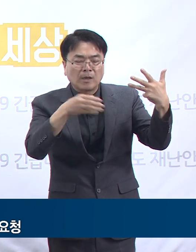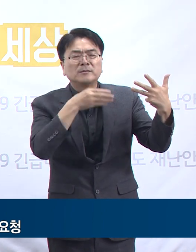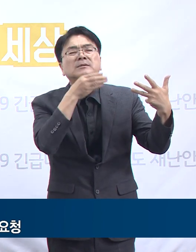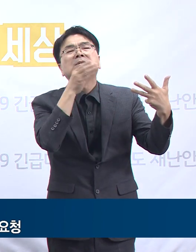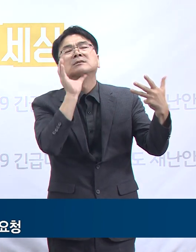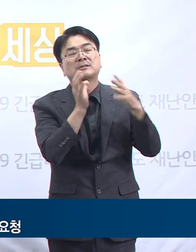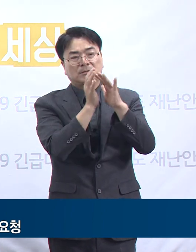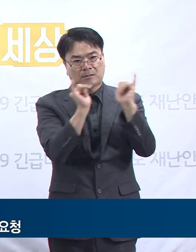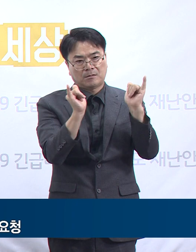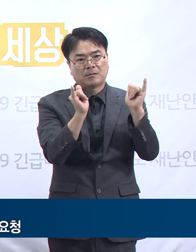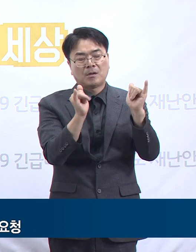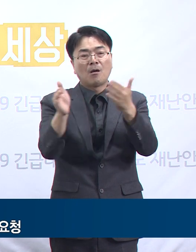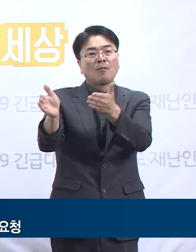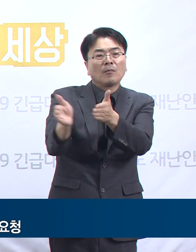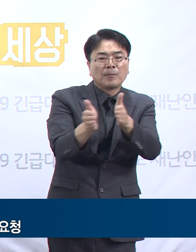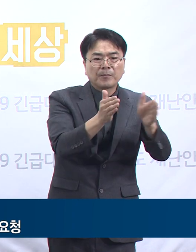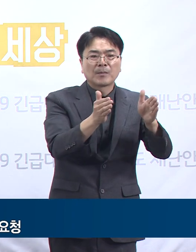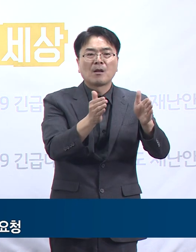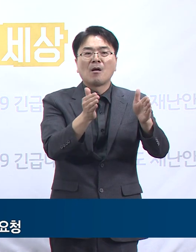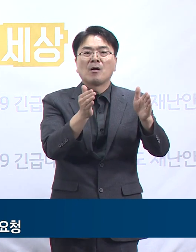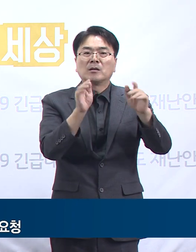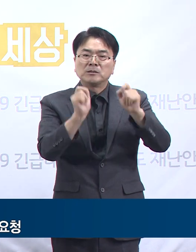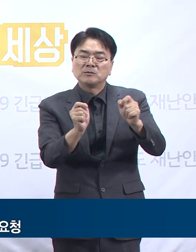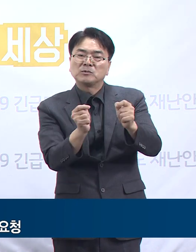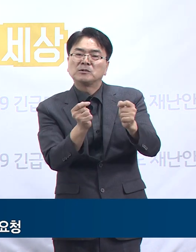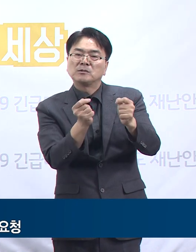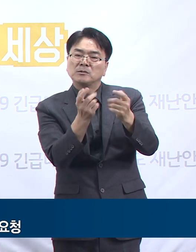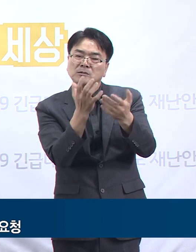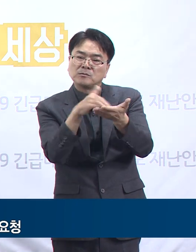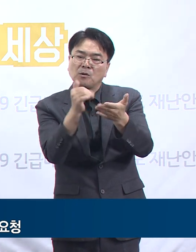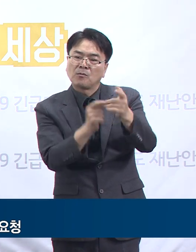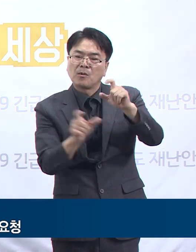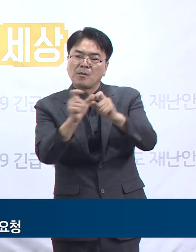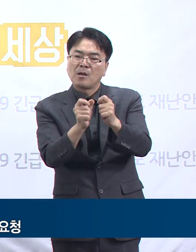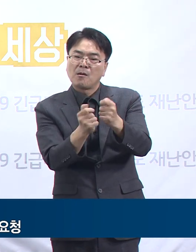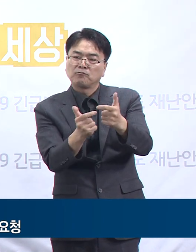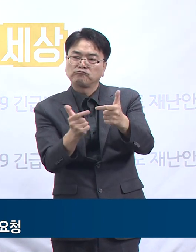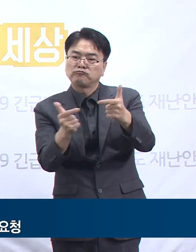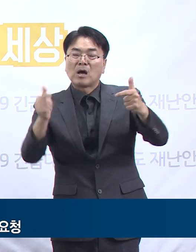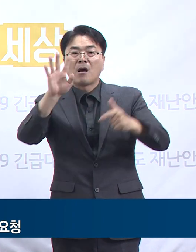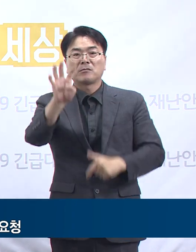최근 일간보고에는 그 비율이 40%를 훨씬 상해합니다.